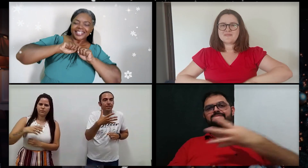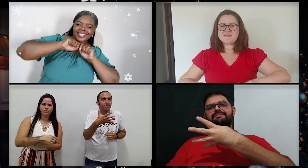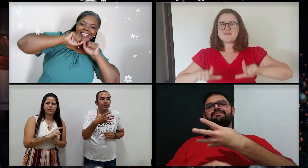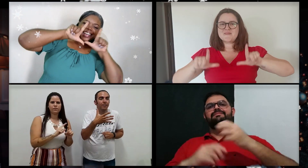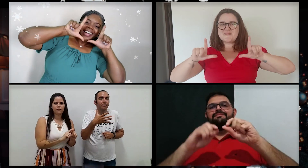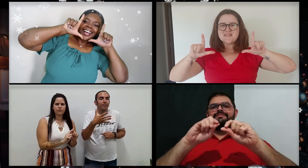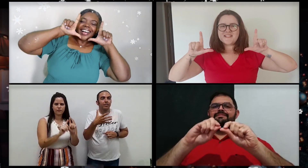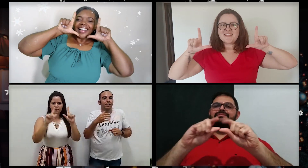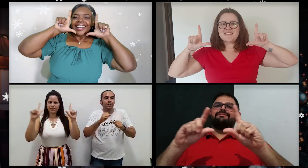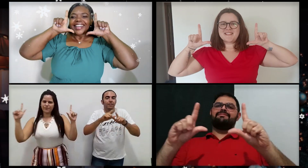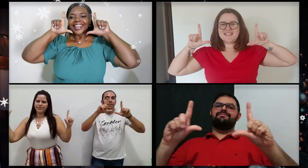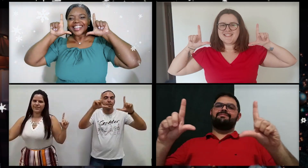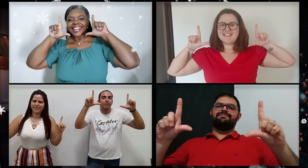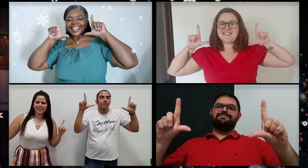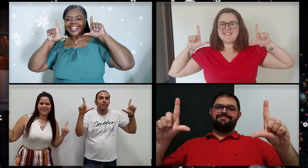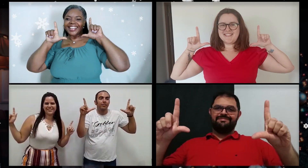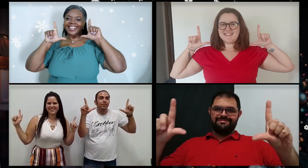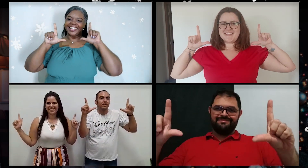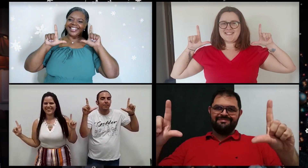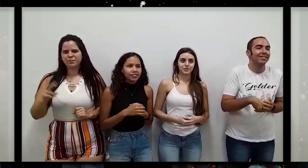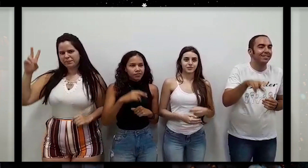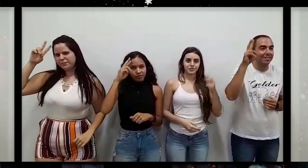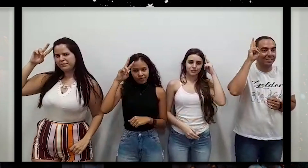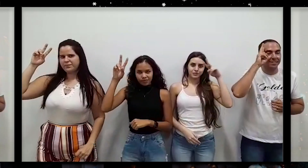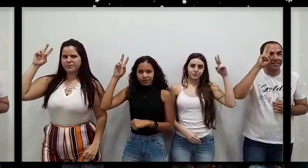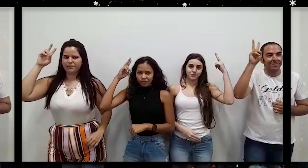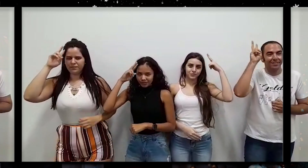cada amanhecer Todo